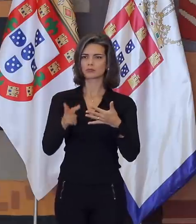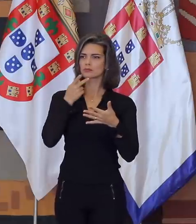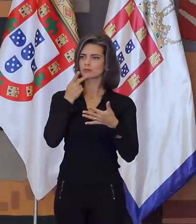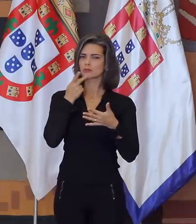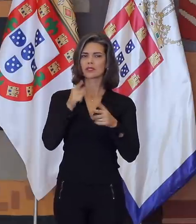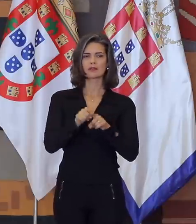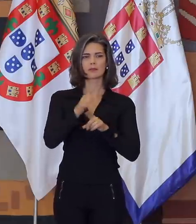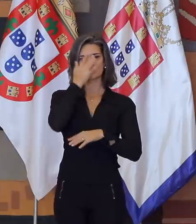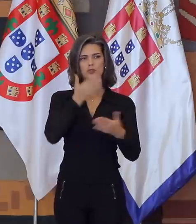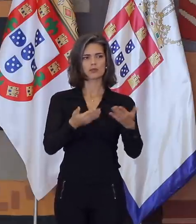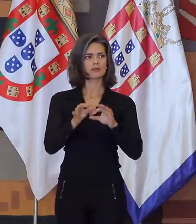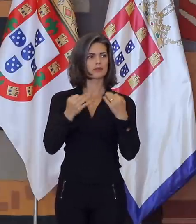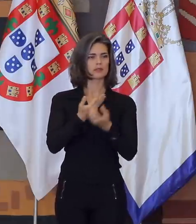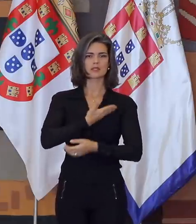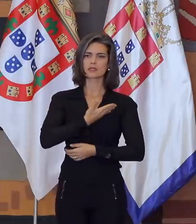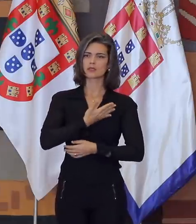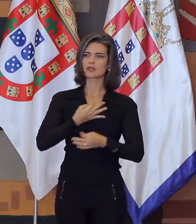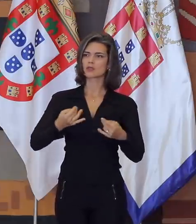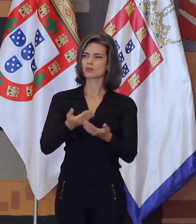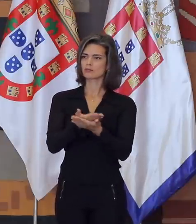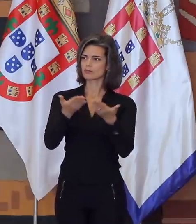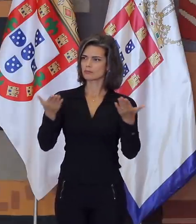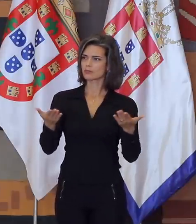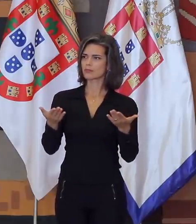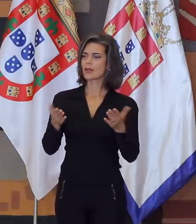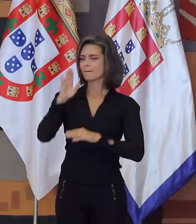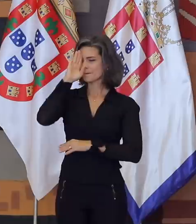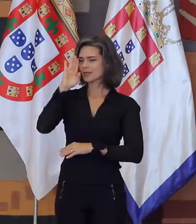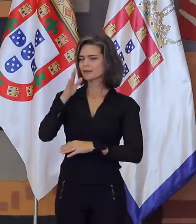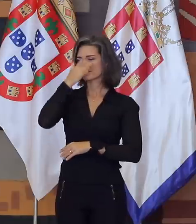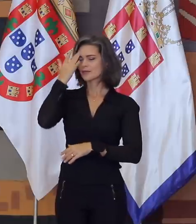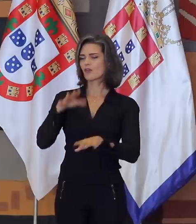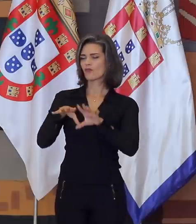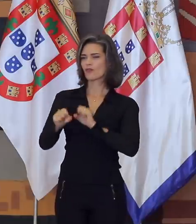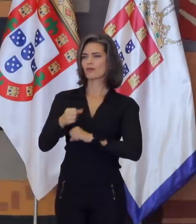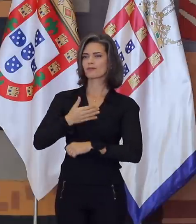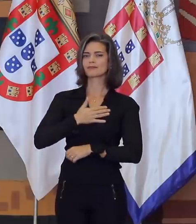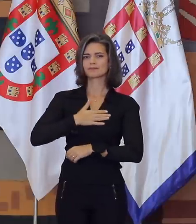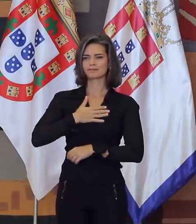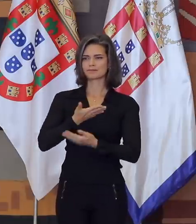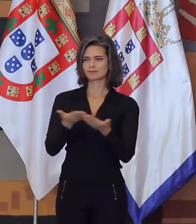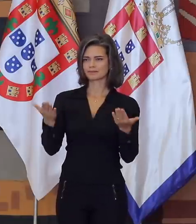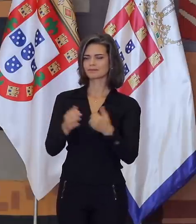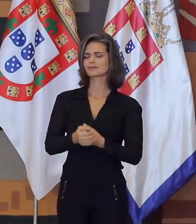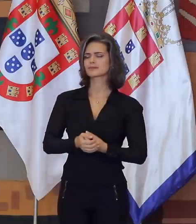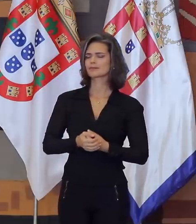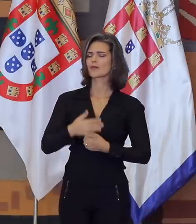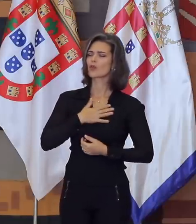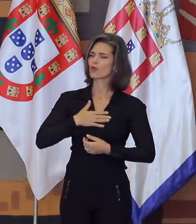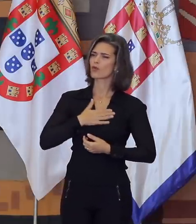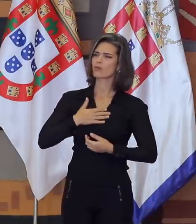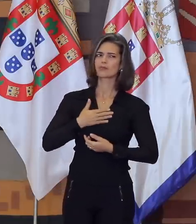prezados convidados, familiares e amigos e, sobretudo, senhores formandos queridos. Gostaria de